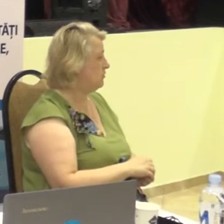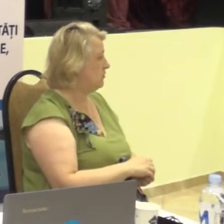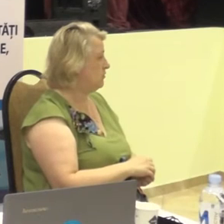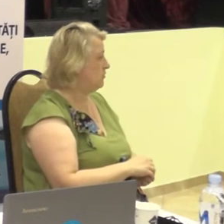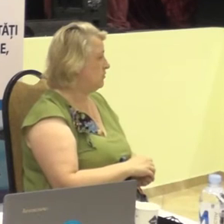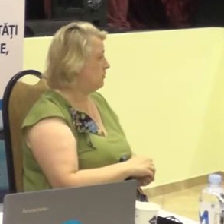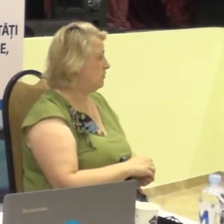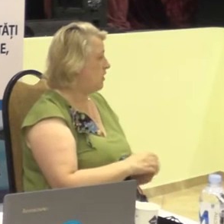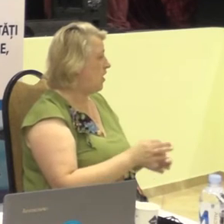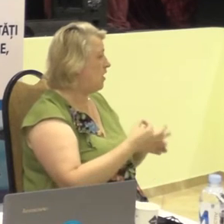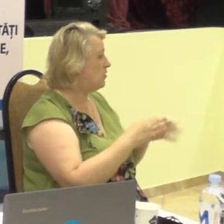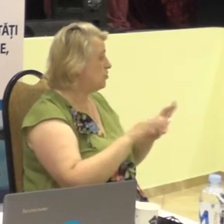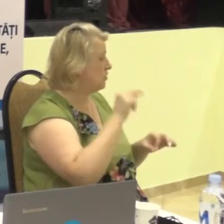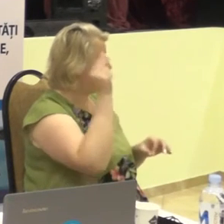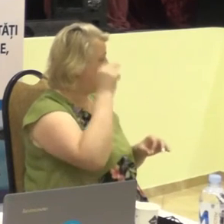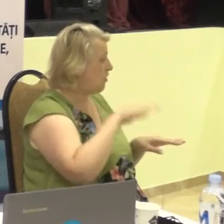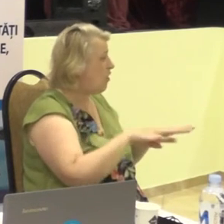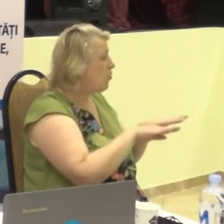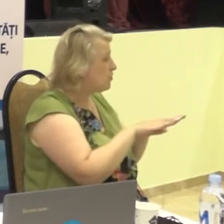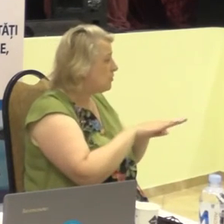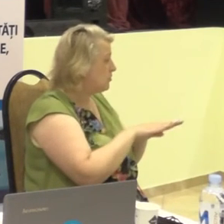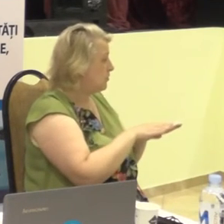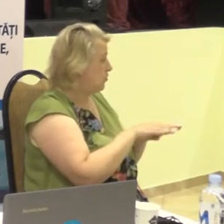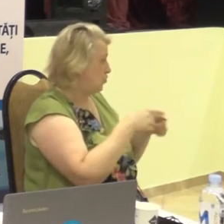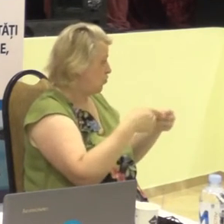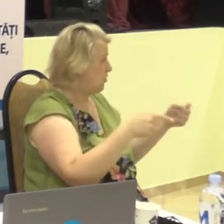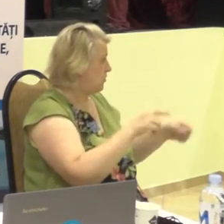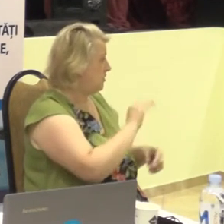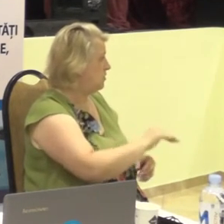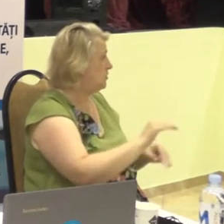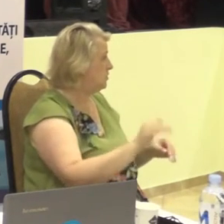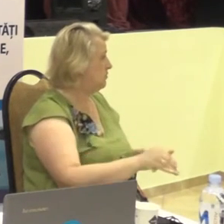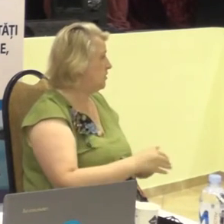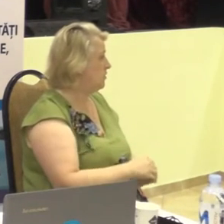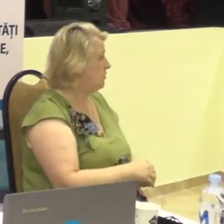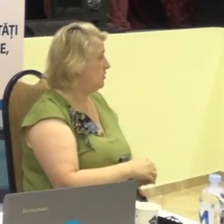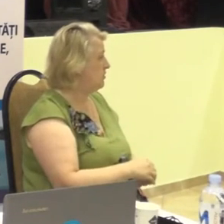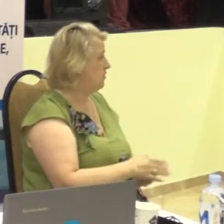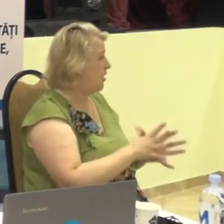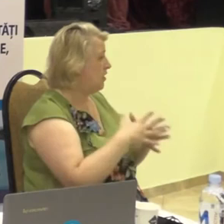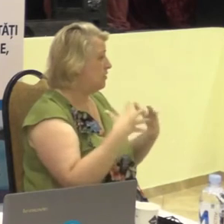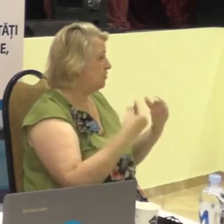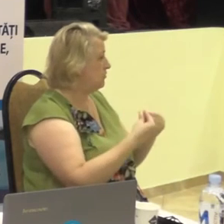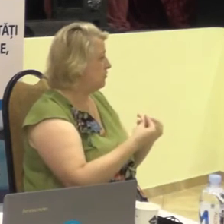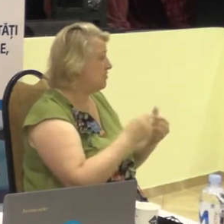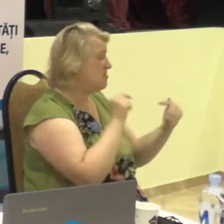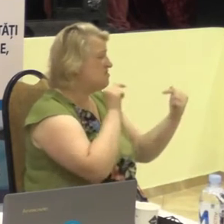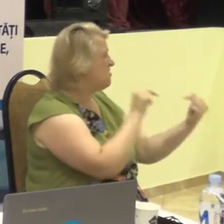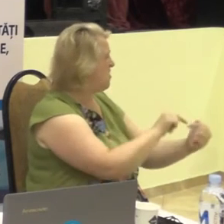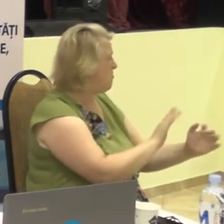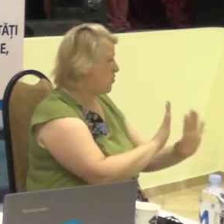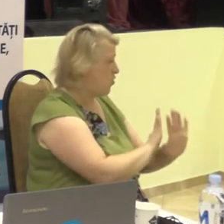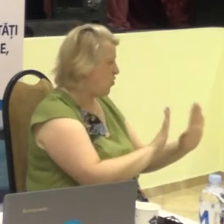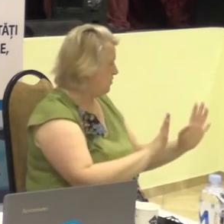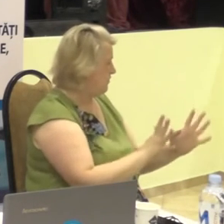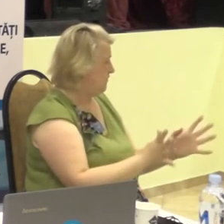Accesul la educație egal cu ceilalți copii. Asociația nu este împotriva la